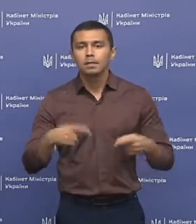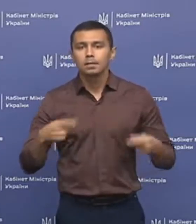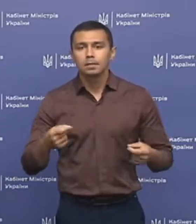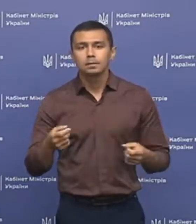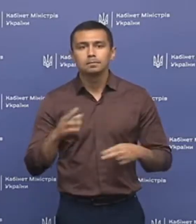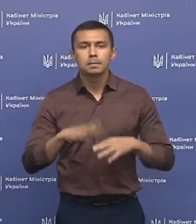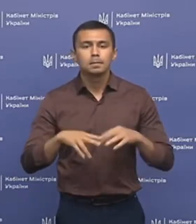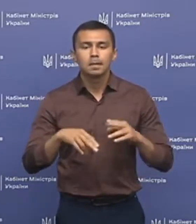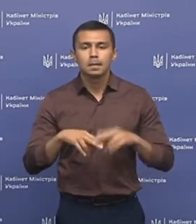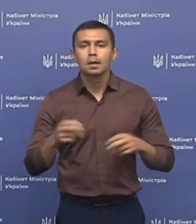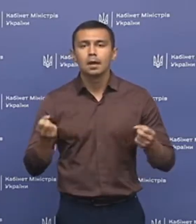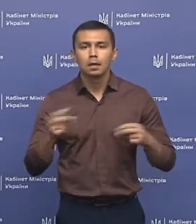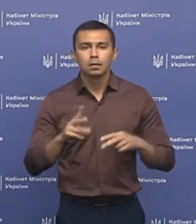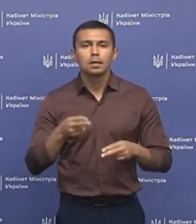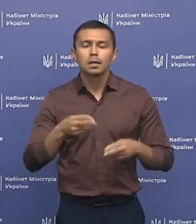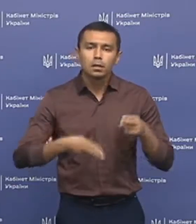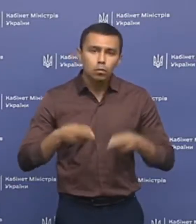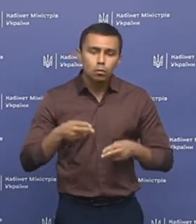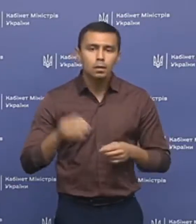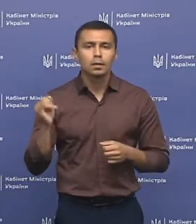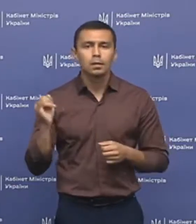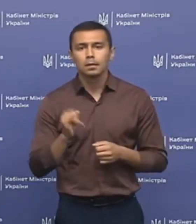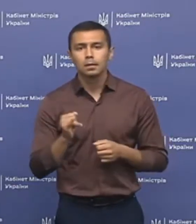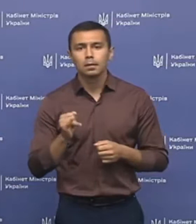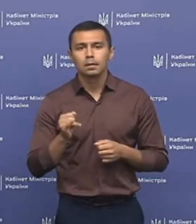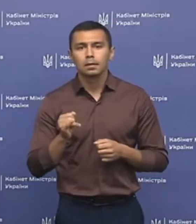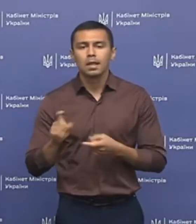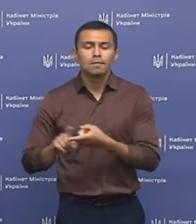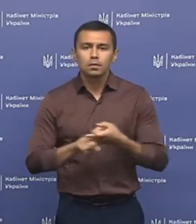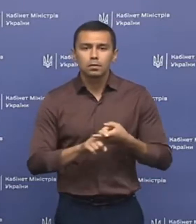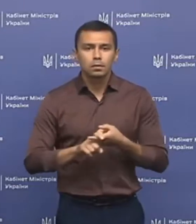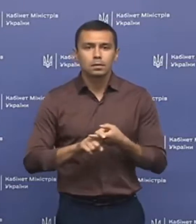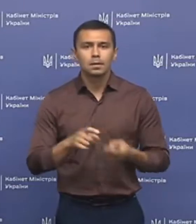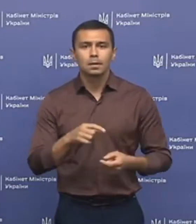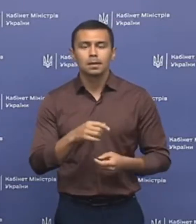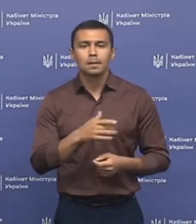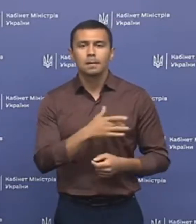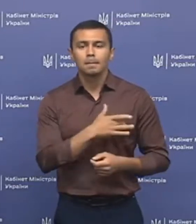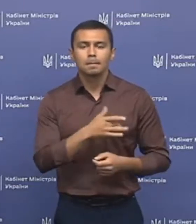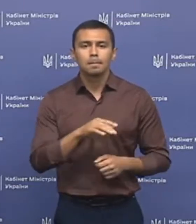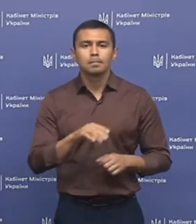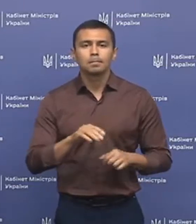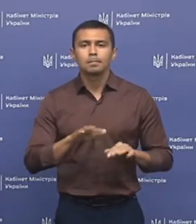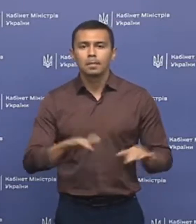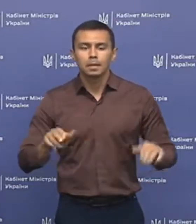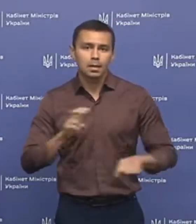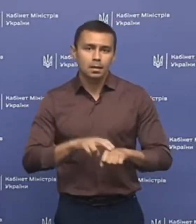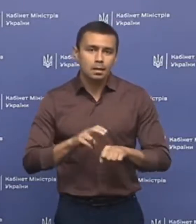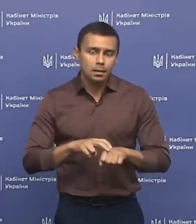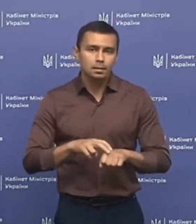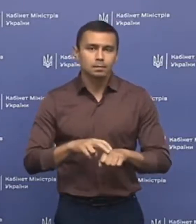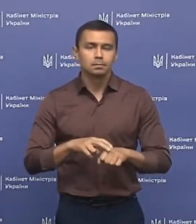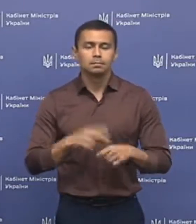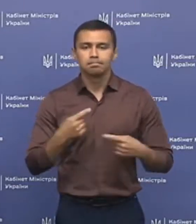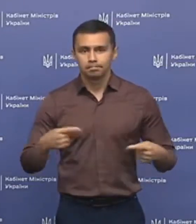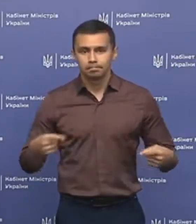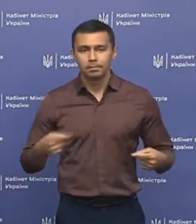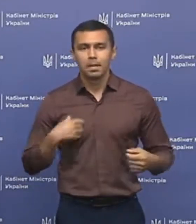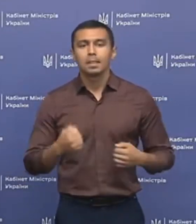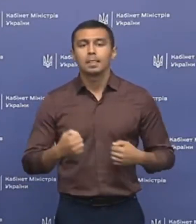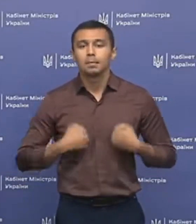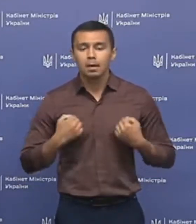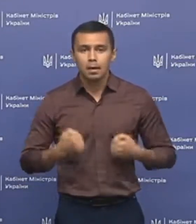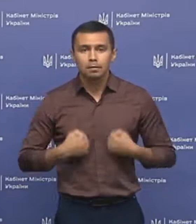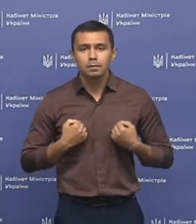різній спеціальності. І хирургі, і інфекціоністи, і педіатрі, і лікарі сімейної медицини. Тобто, я